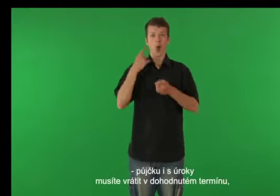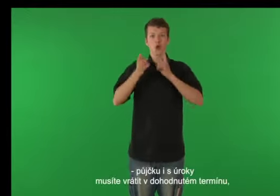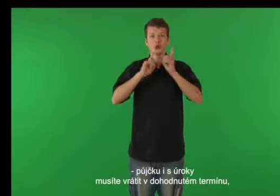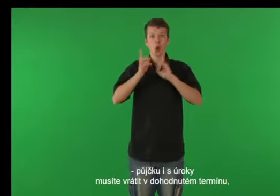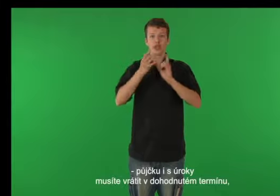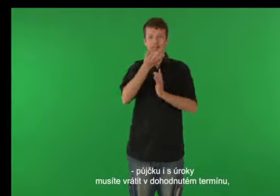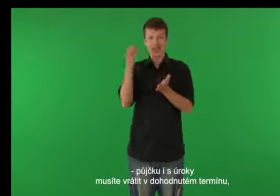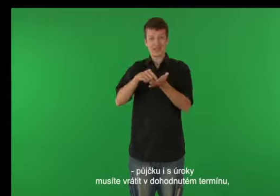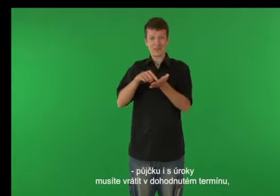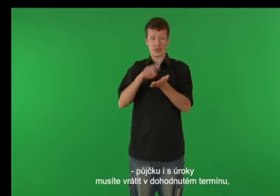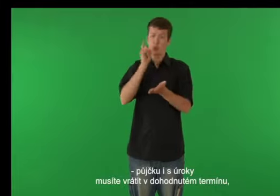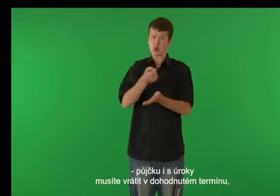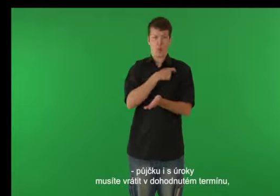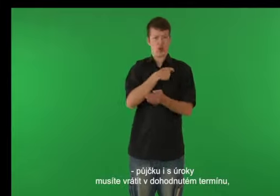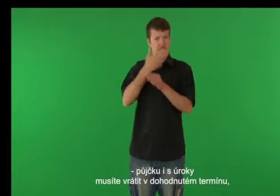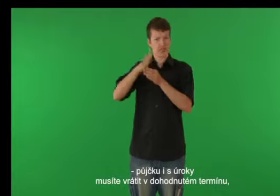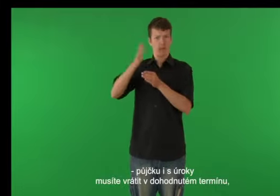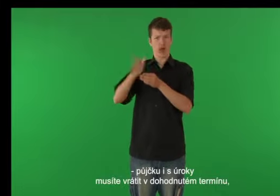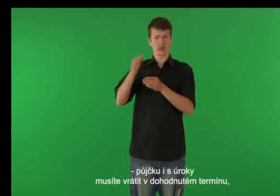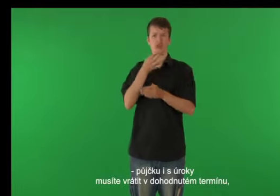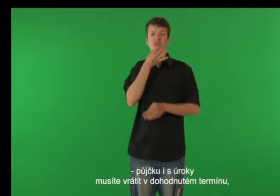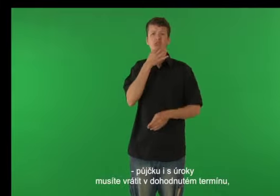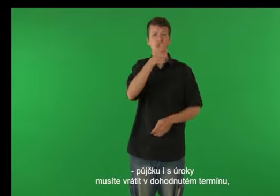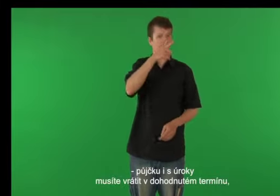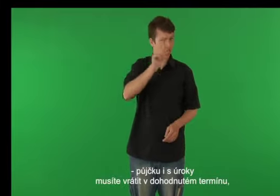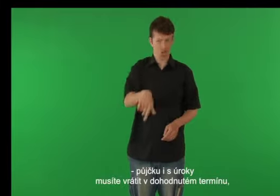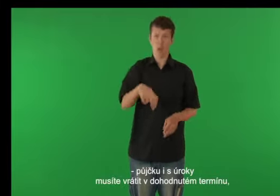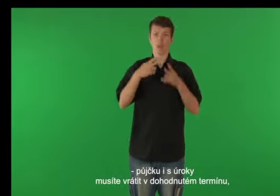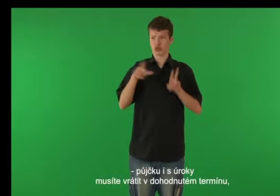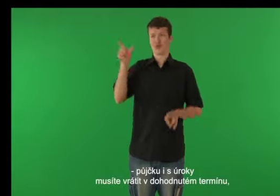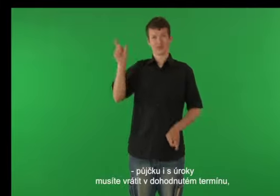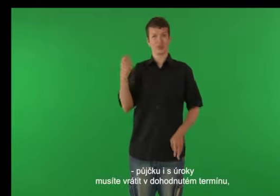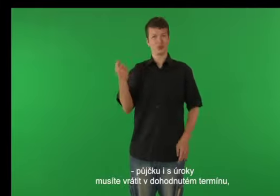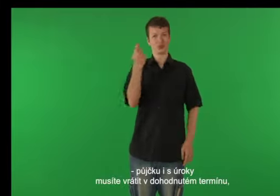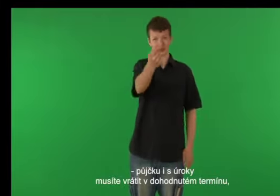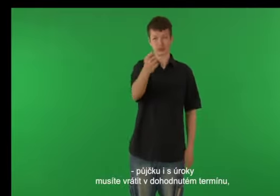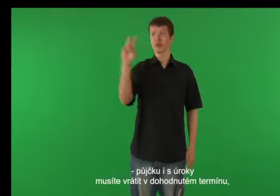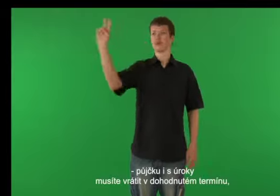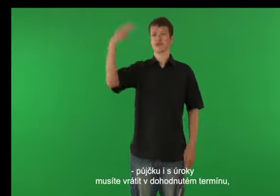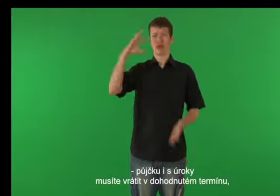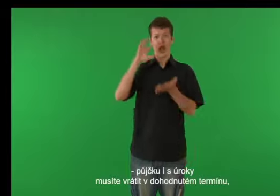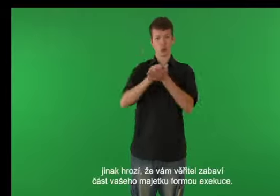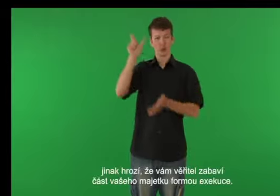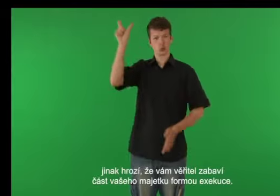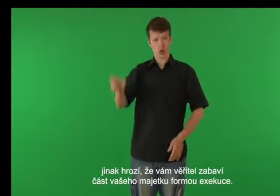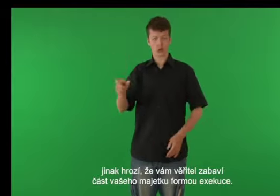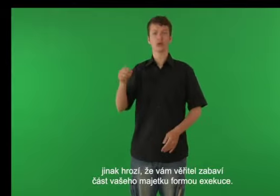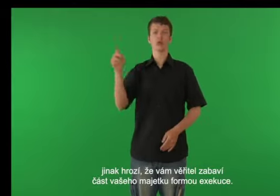Půjčku i z úroky musíte vrátit v dohodnutém termínu. Jinak hrozí, že vám věřitel zabaví